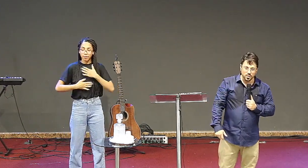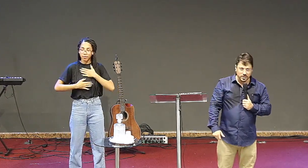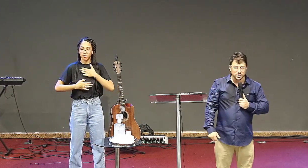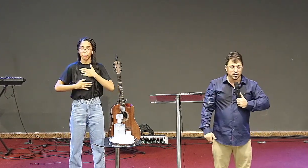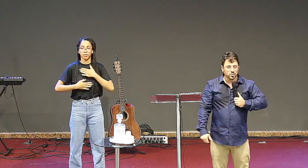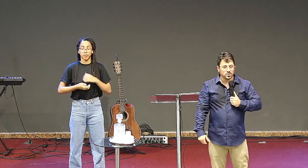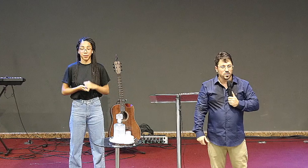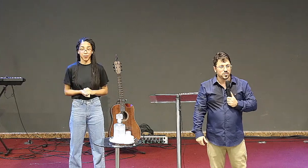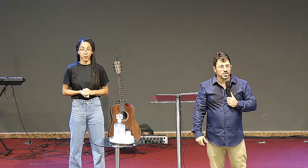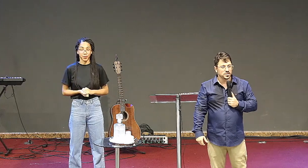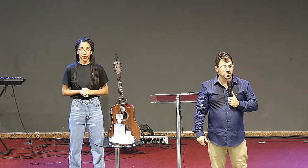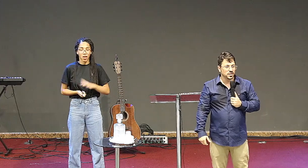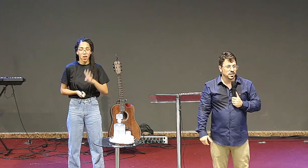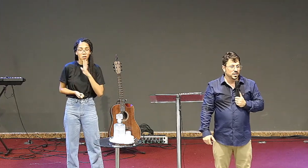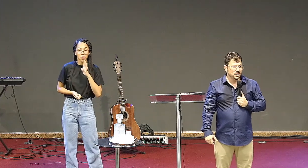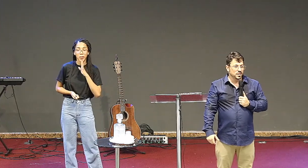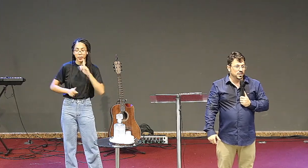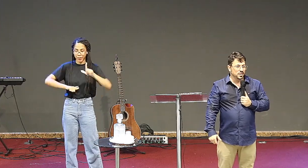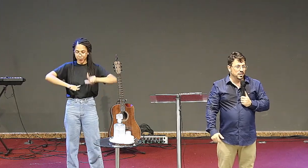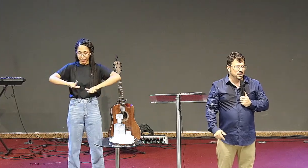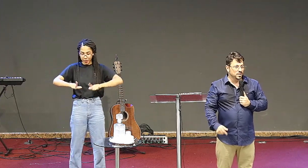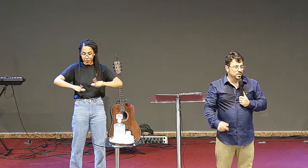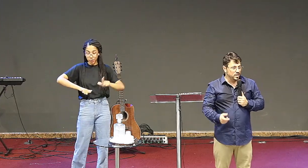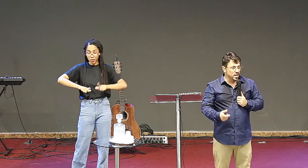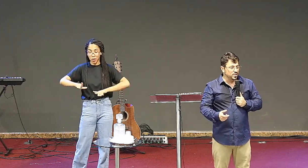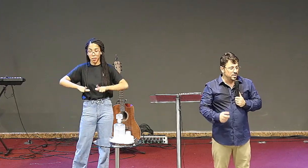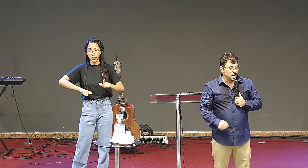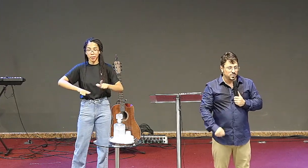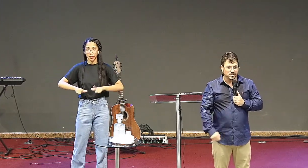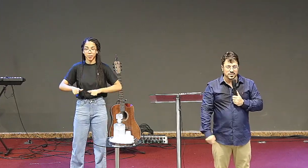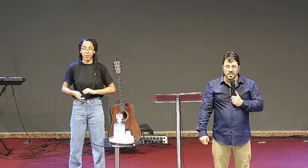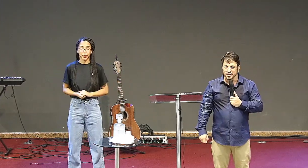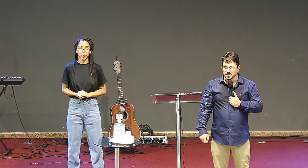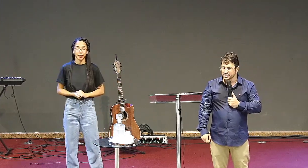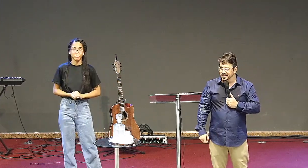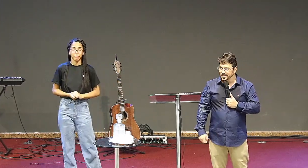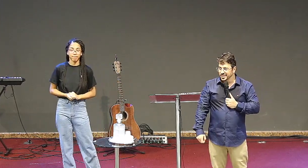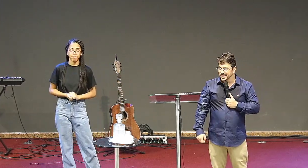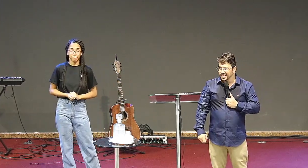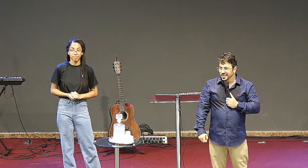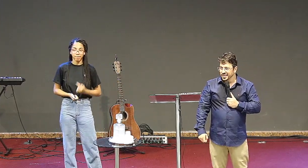eu conheço as suas obras, eu sei o que está acontecendo,